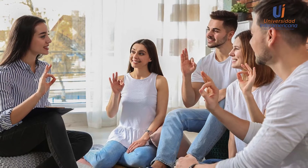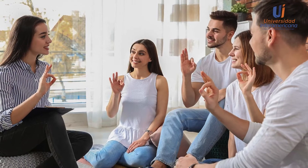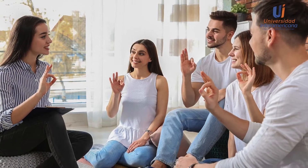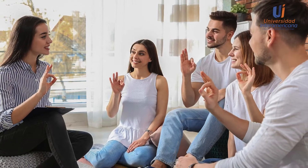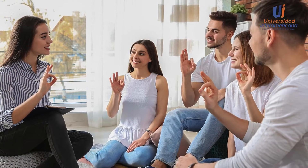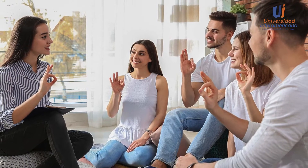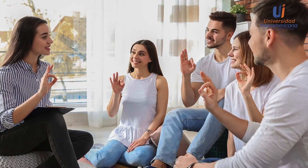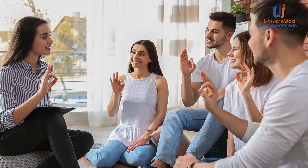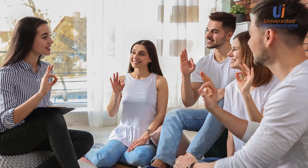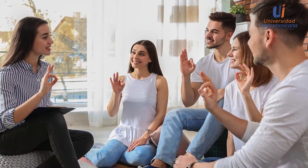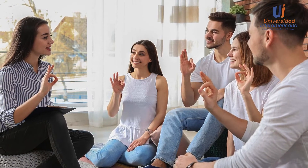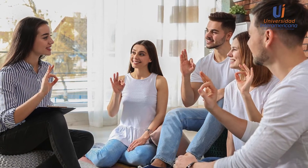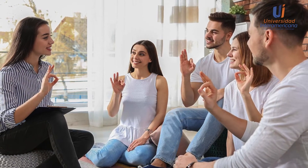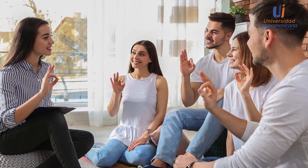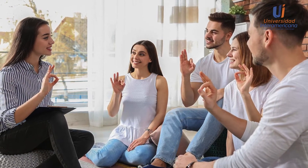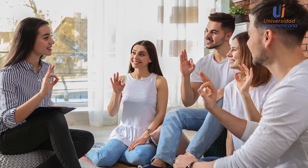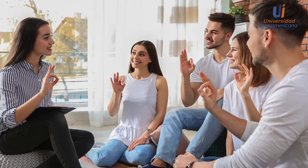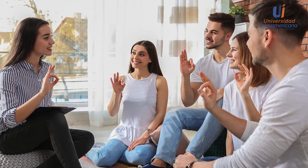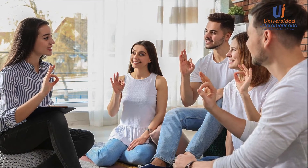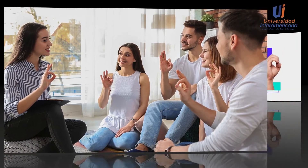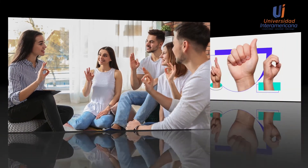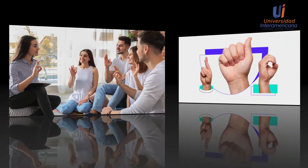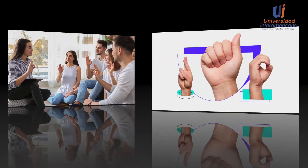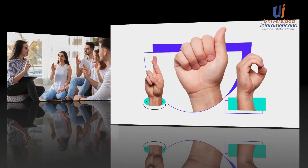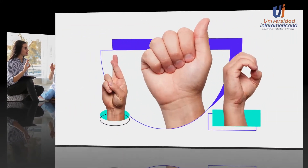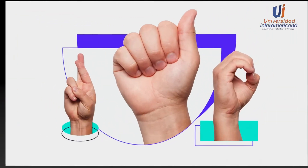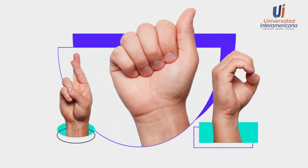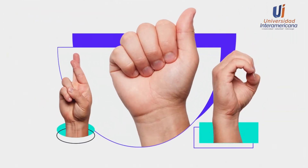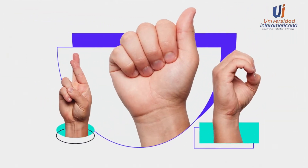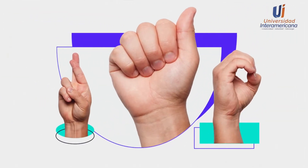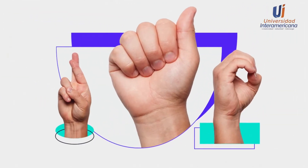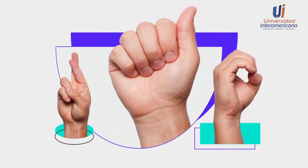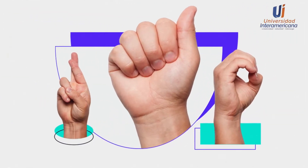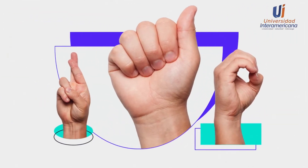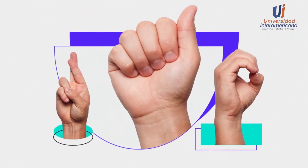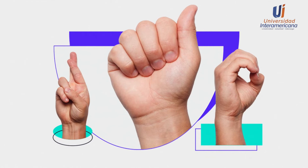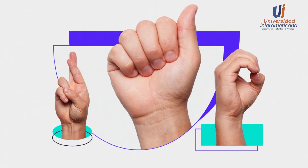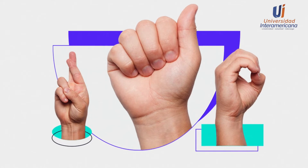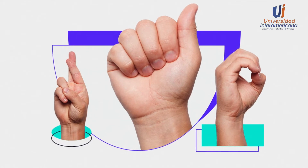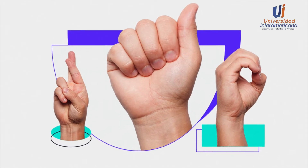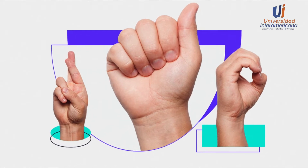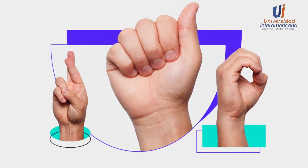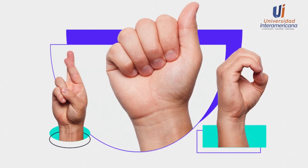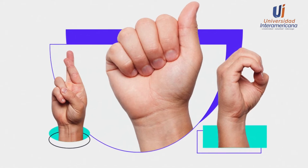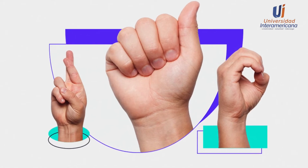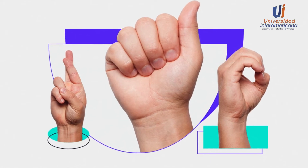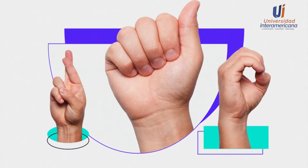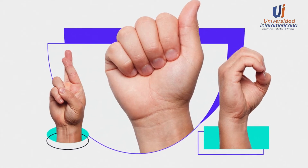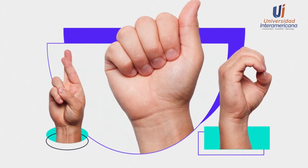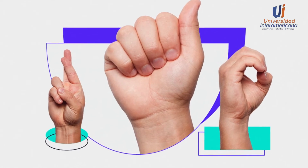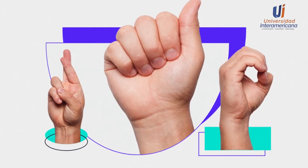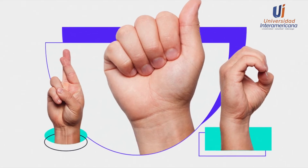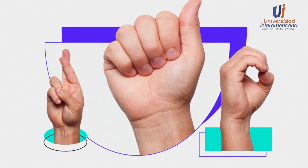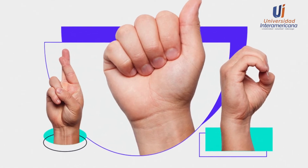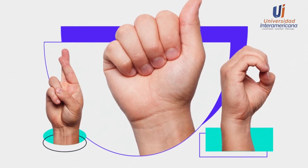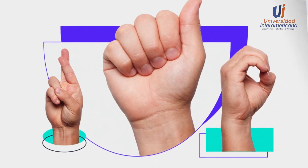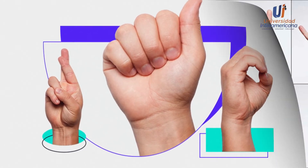de políticas, planes, programas y proyectos encaminados a mejorar la educación de las personas con diversidad funcional